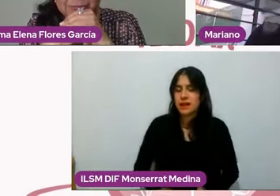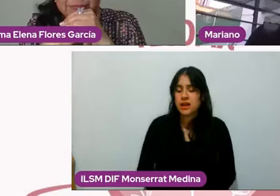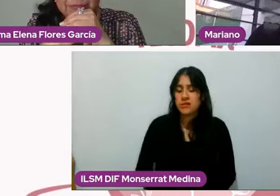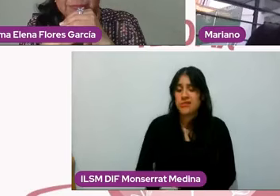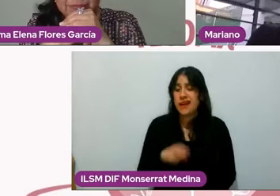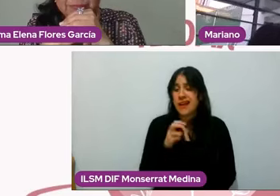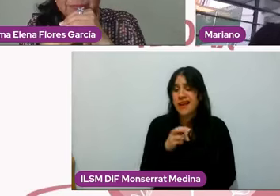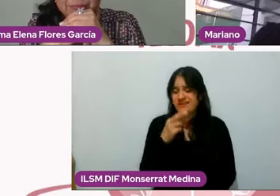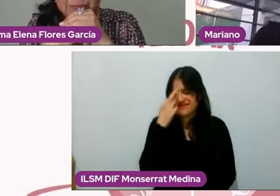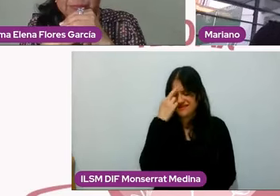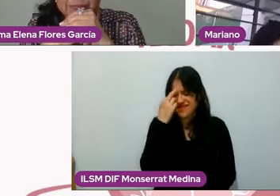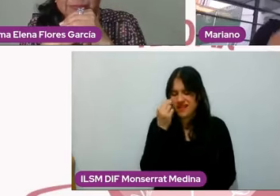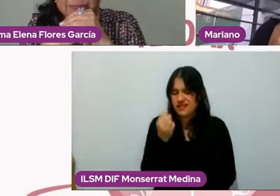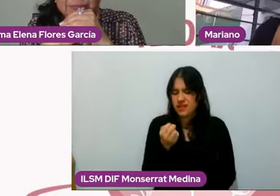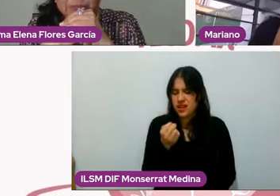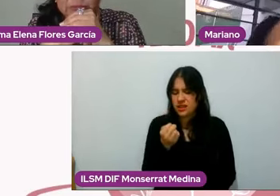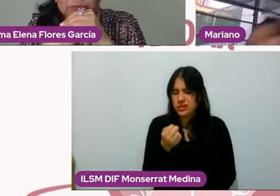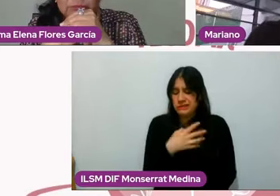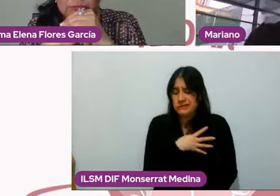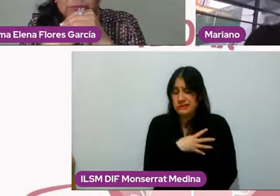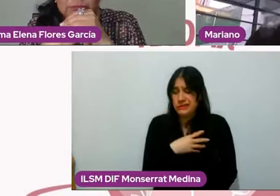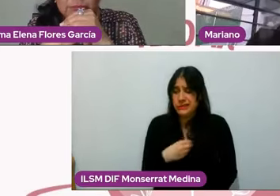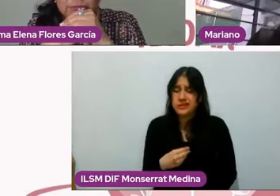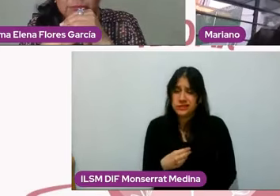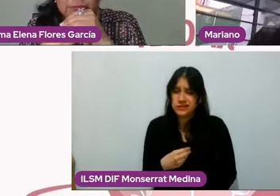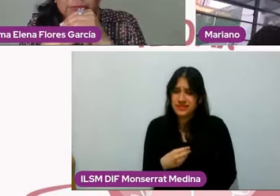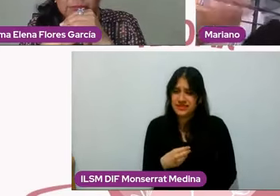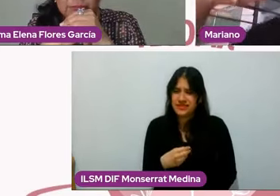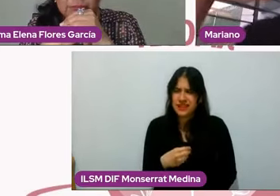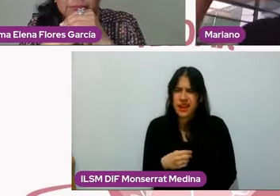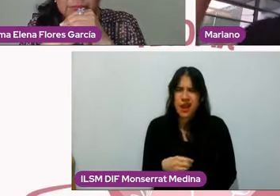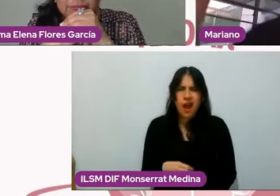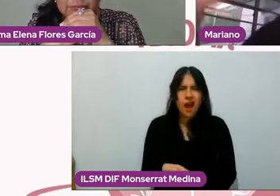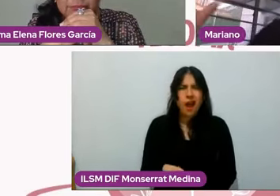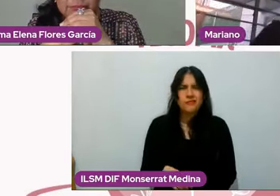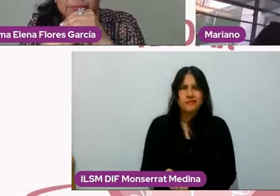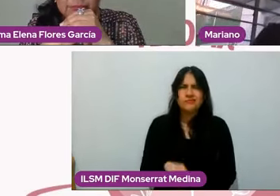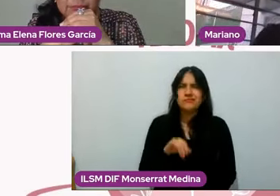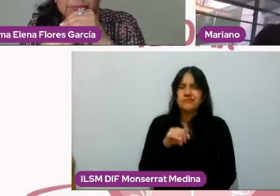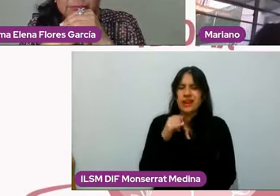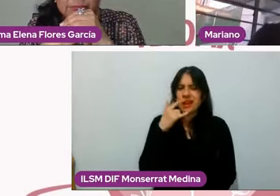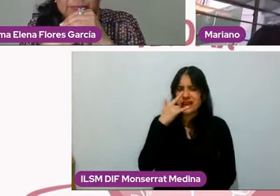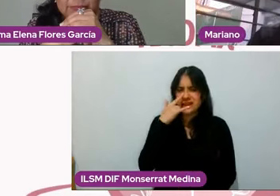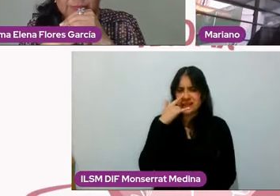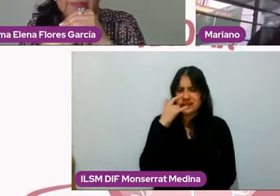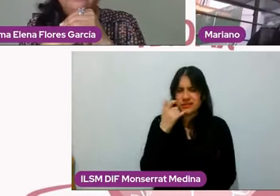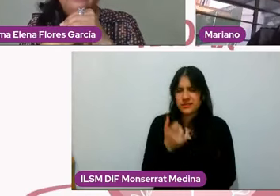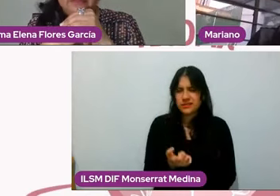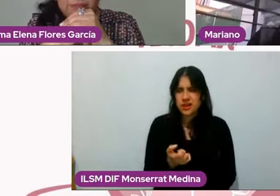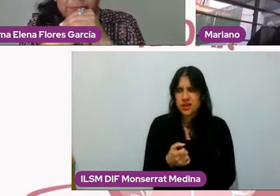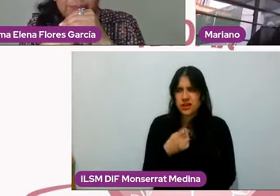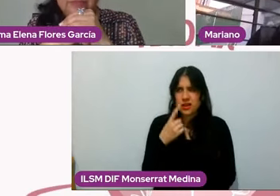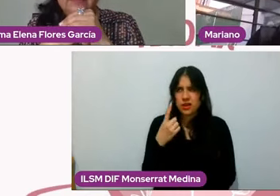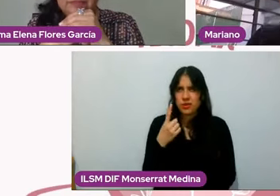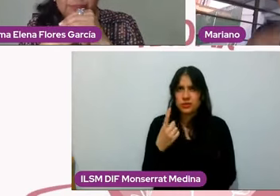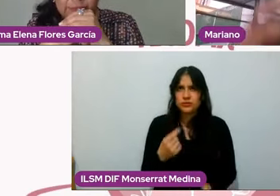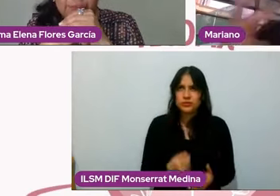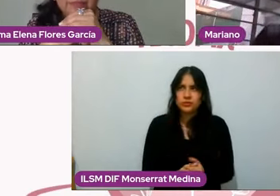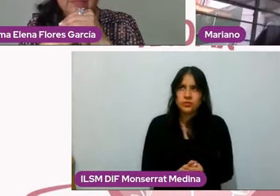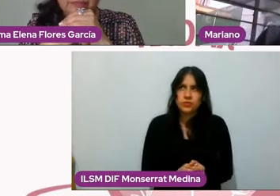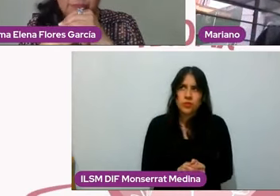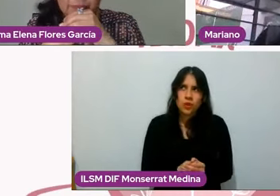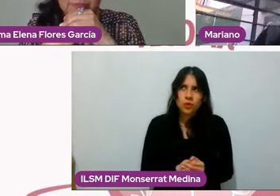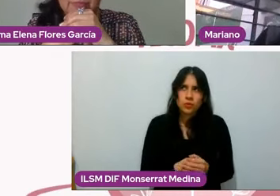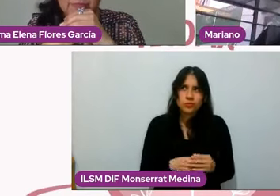eso es rarísimo que logren crear un ambiente de hogar, es